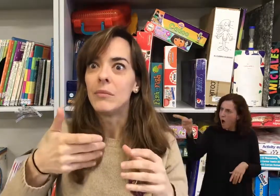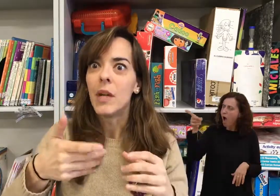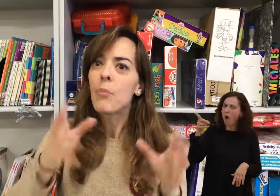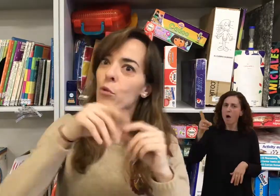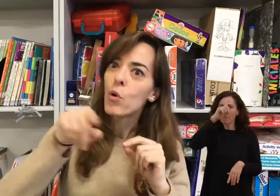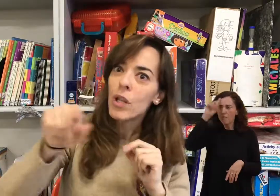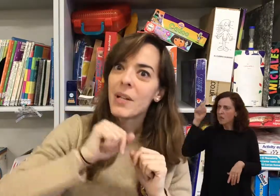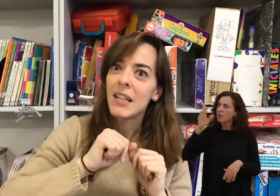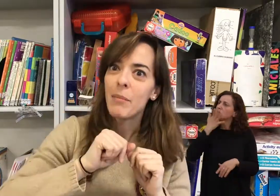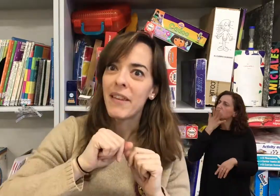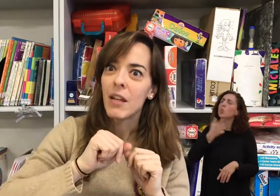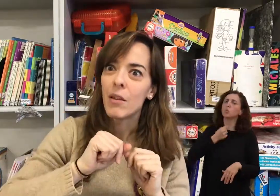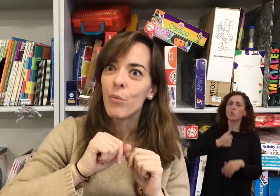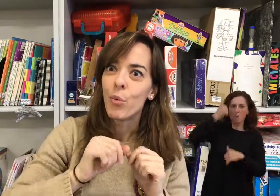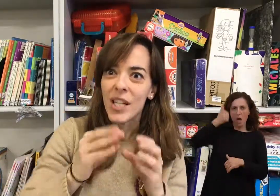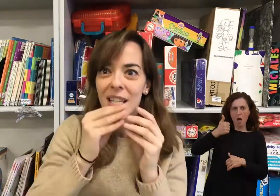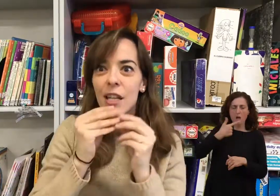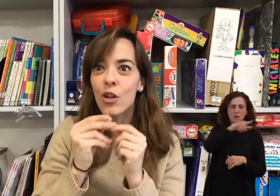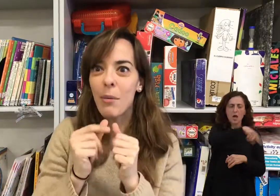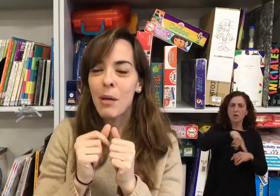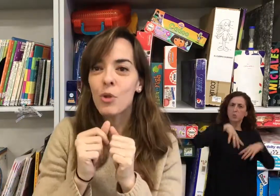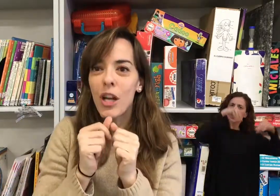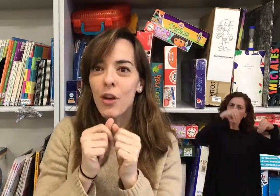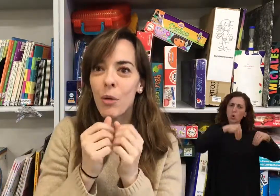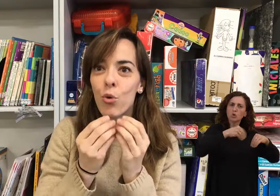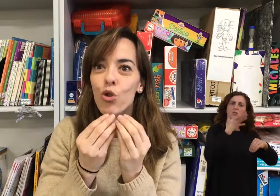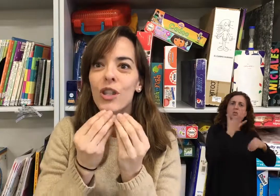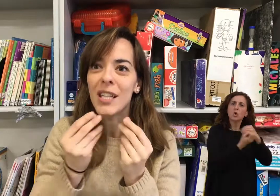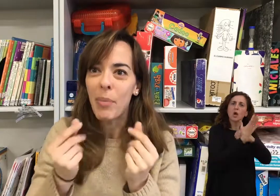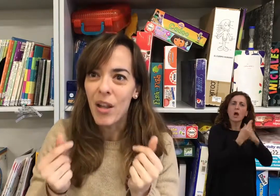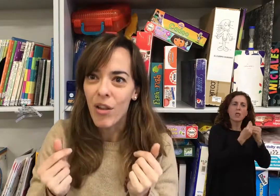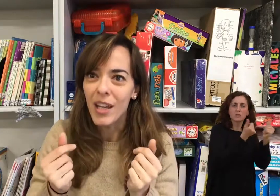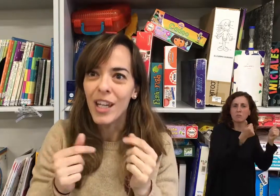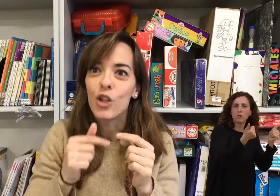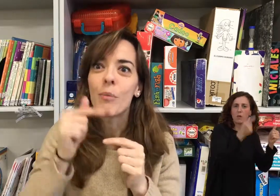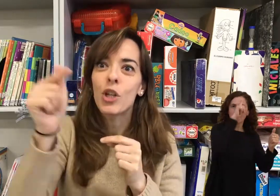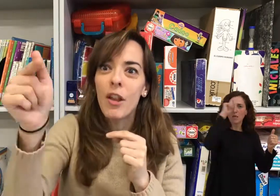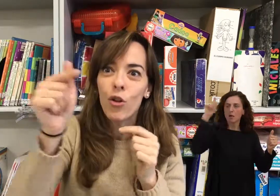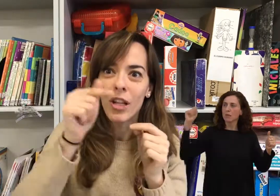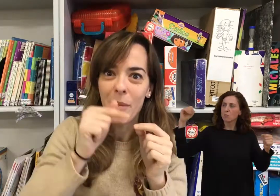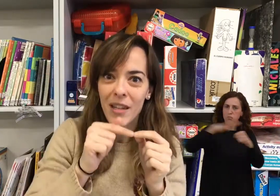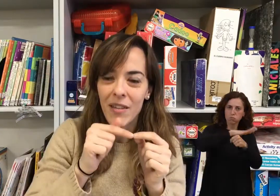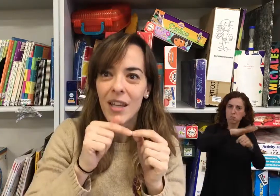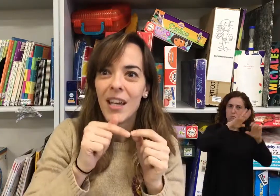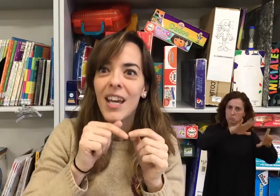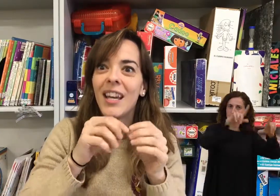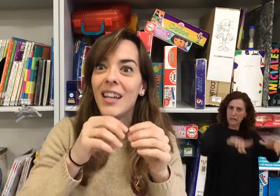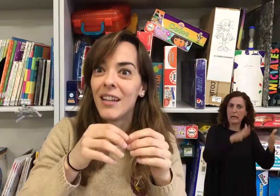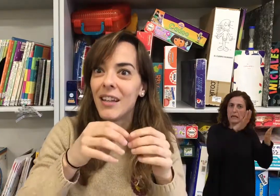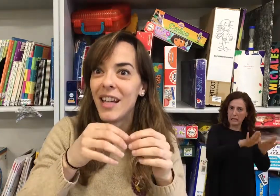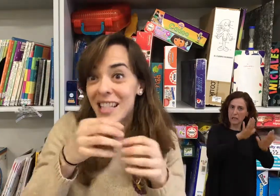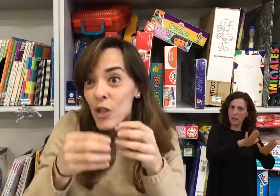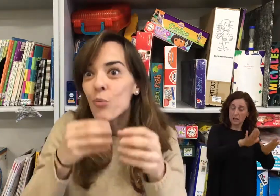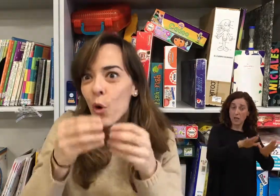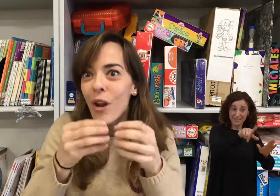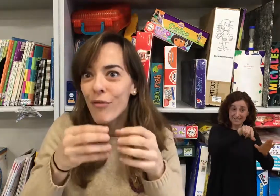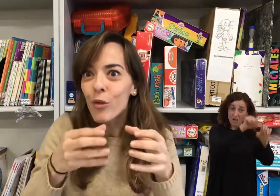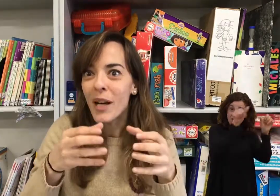Ah, pues me gusta más el de Madrid, pues este signo que habíamos creado aquí en Burgos desaparece, y nos vamos creando con el de Madrid. Esa es un poco la forma,